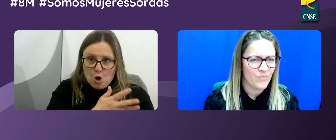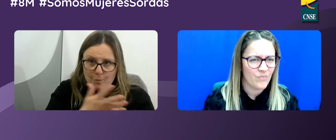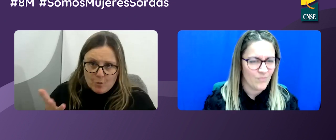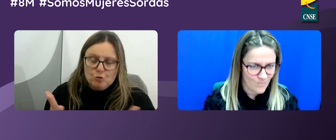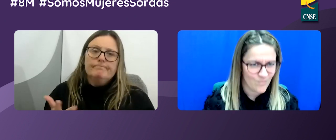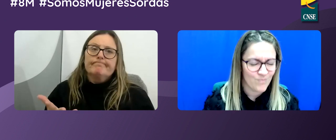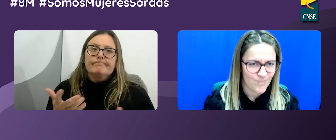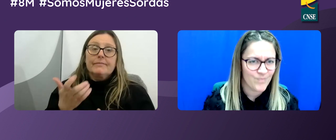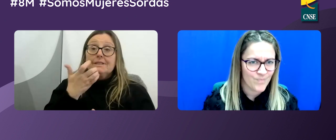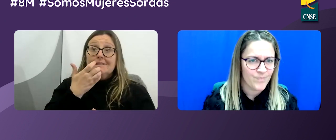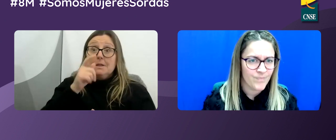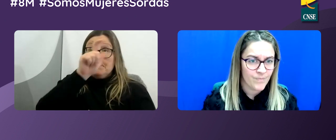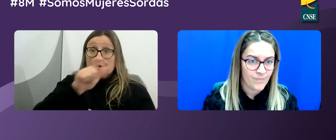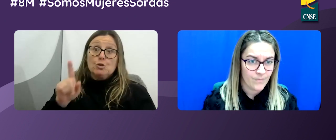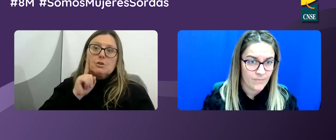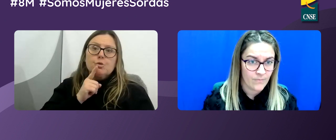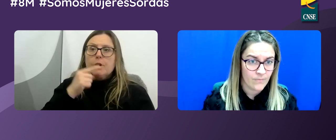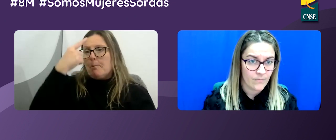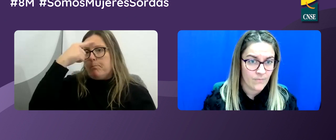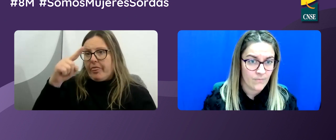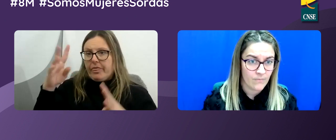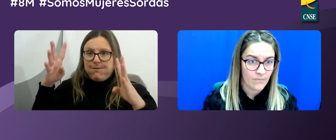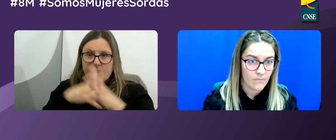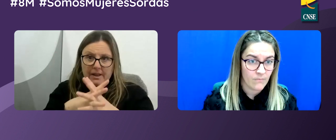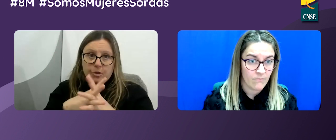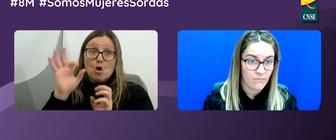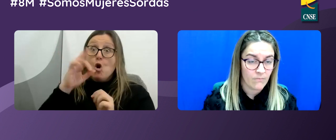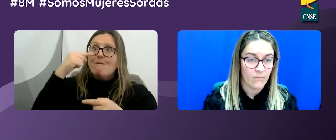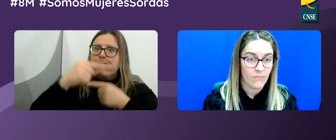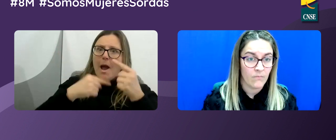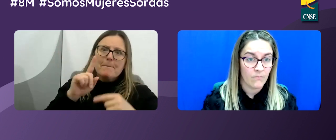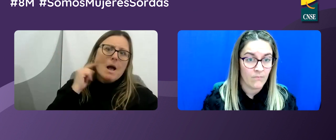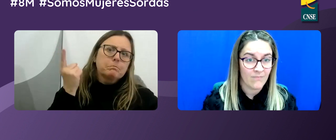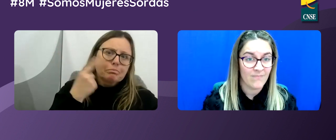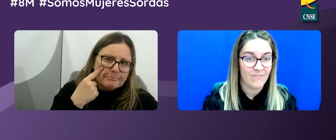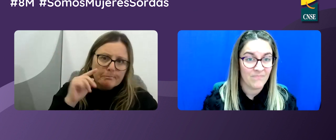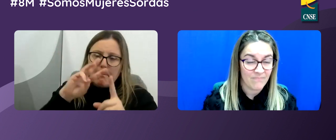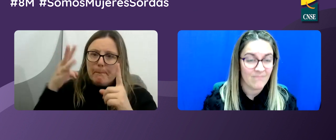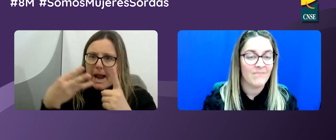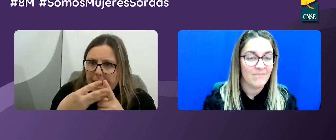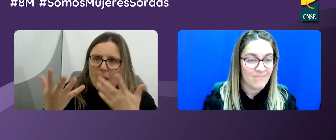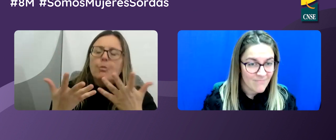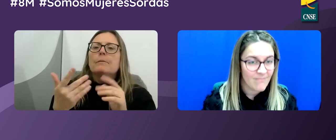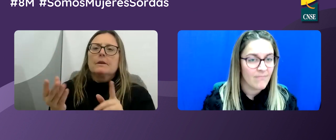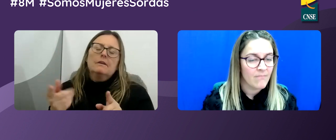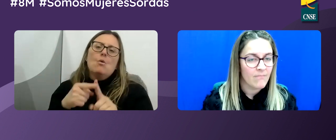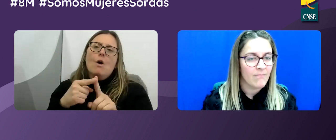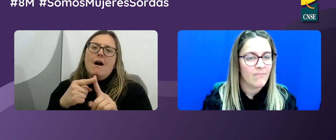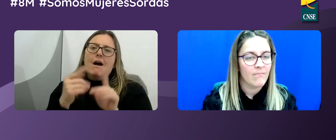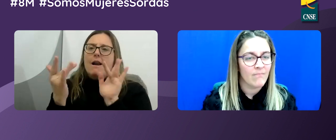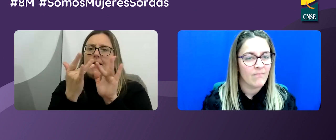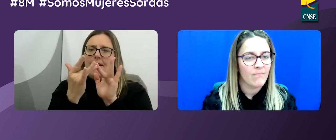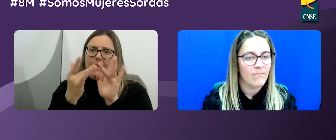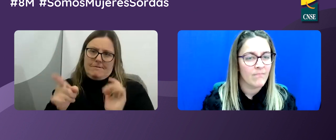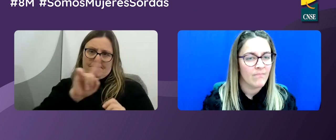¿Cómo? Si las personas sordas conocen la FAPS-CL o su familia encuentra la página web,